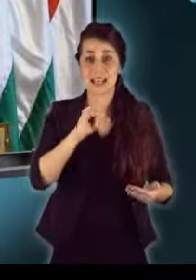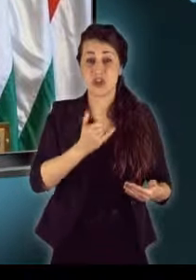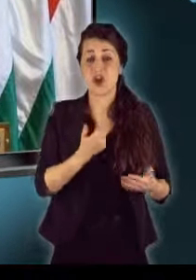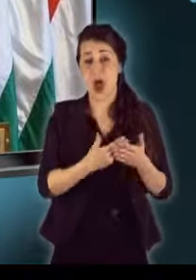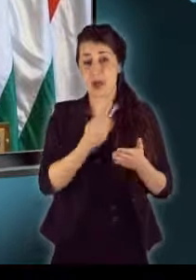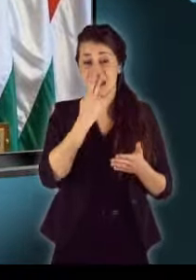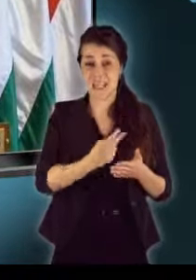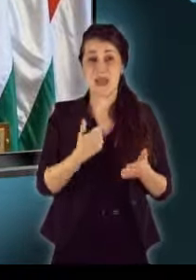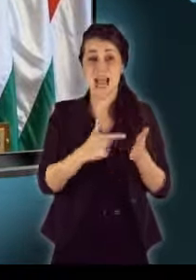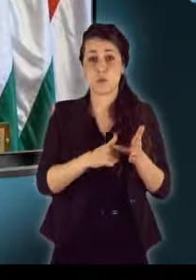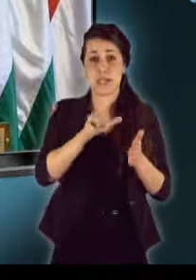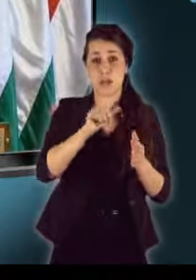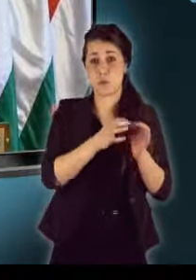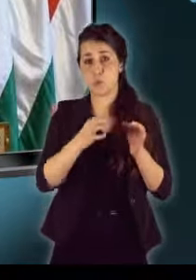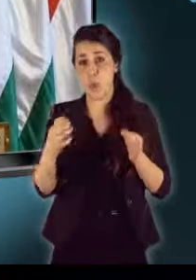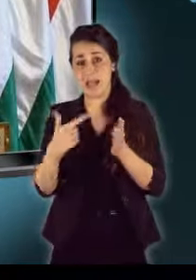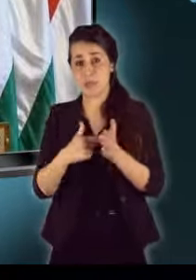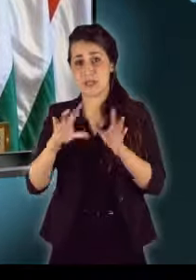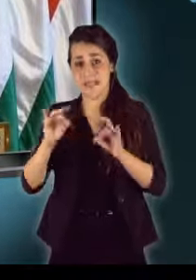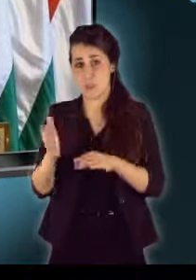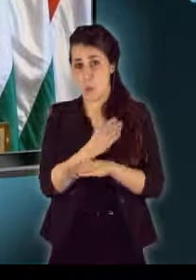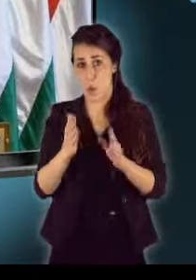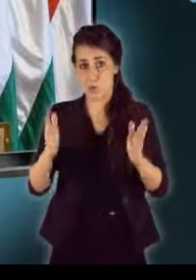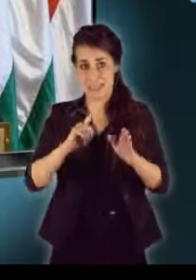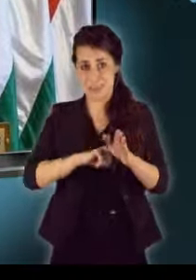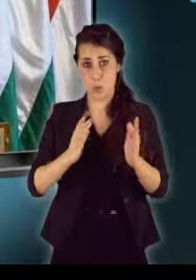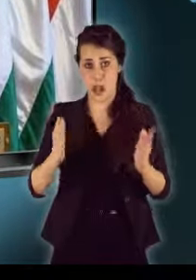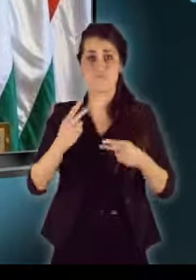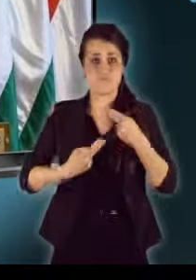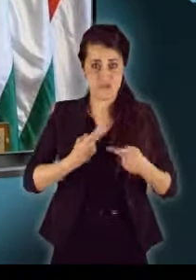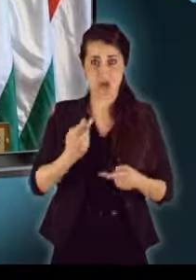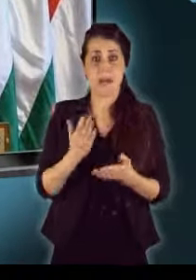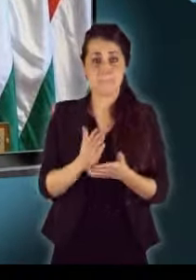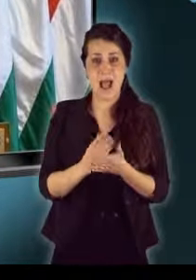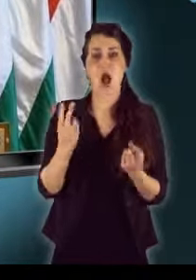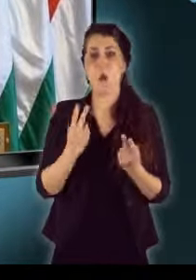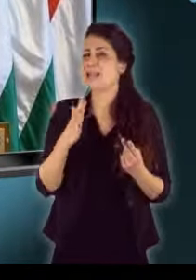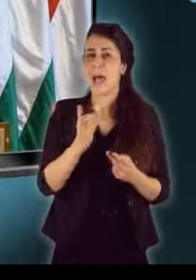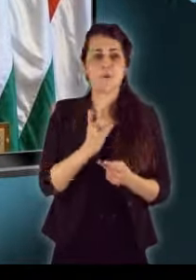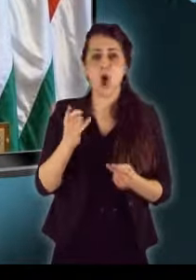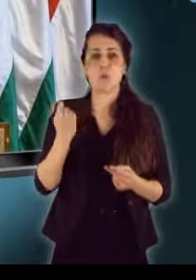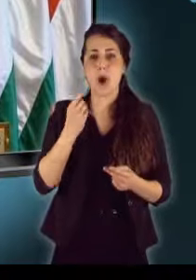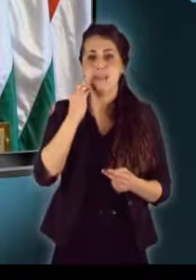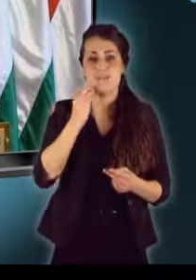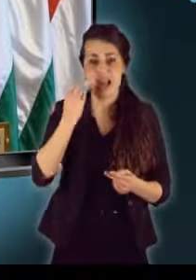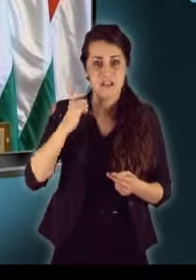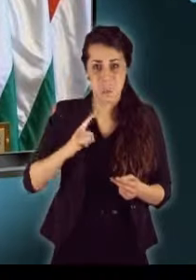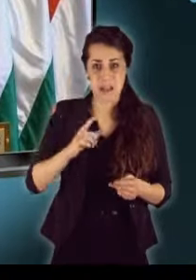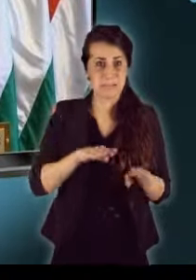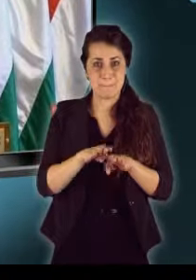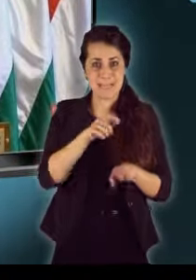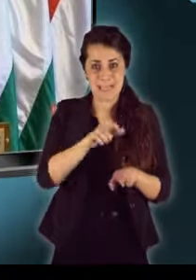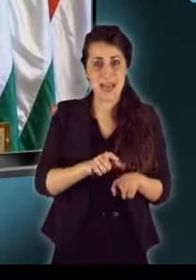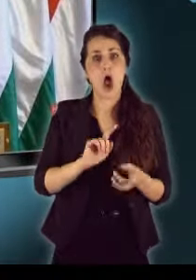arra, hogy a 2002 és 2010 közötti időszakot vizsgáltuk, ahol nem csak Juhász Ferenc volt miniszter,